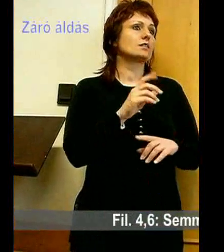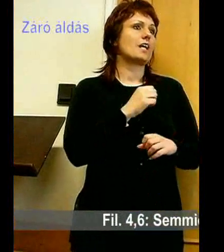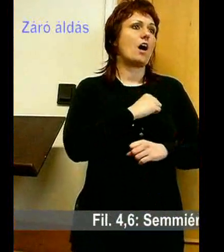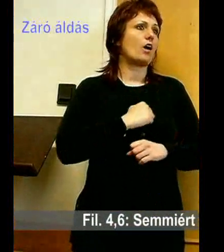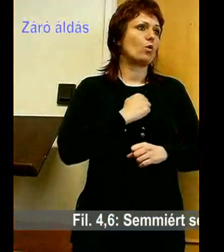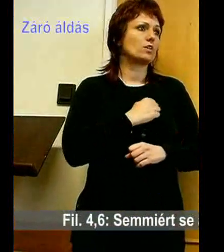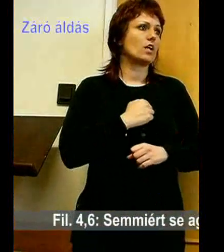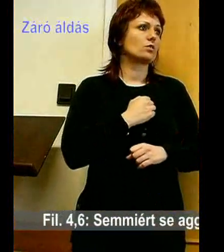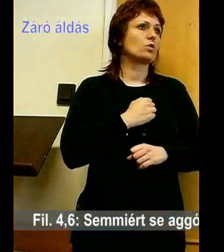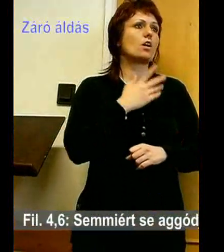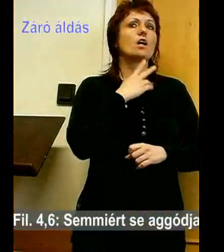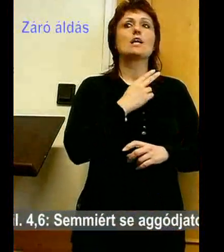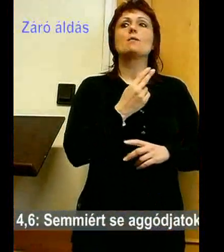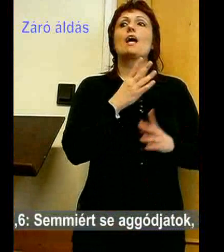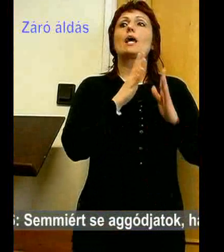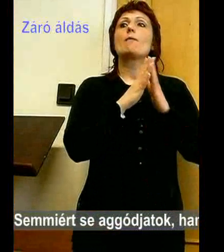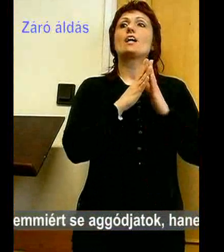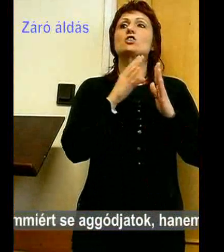Sosanyú sárúkkal, és mélyen kereseket,